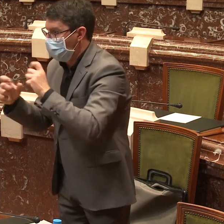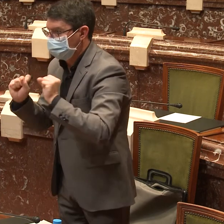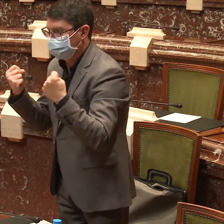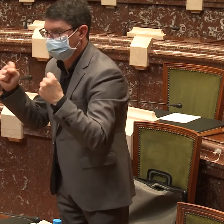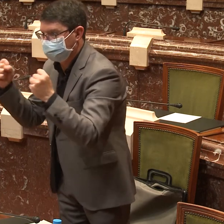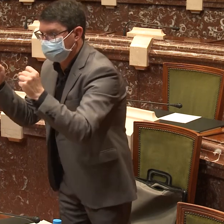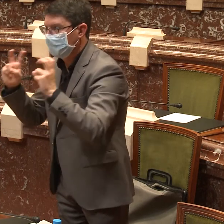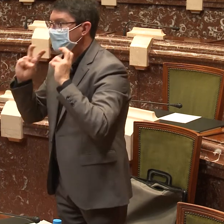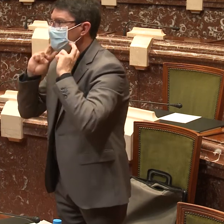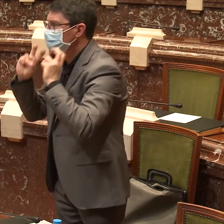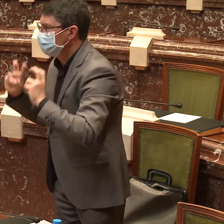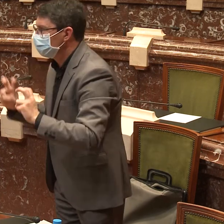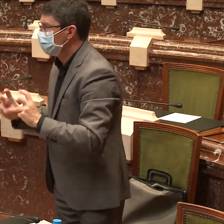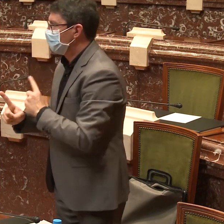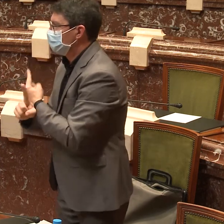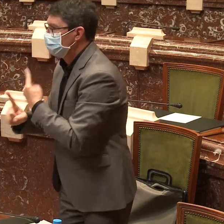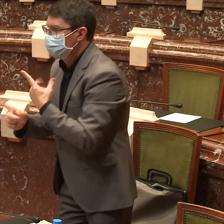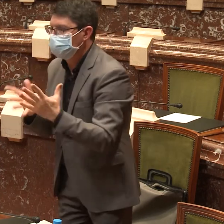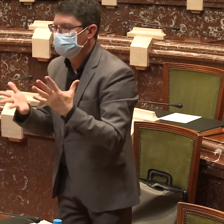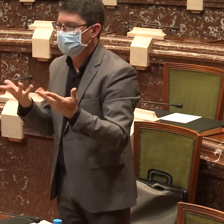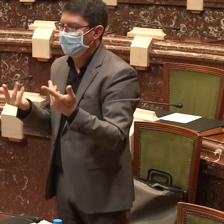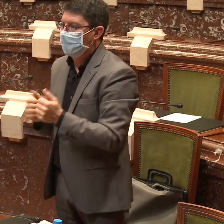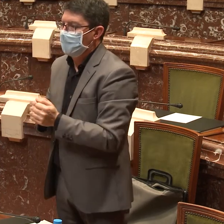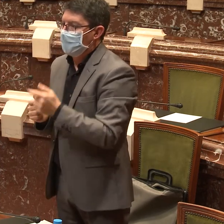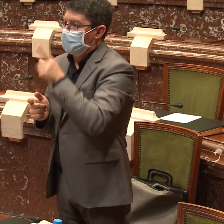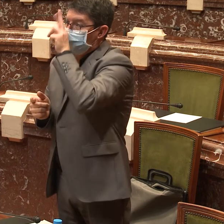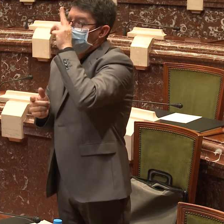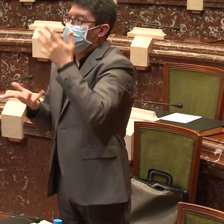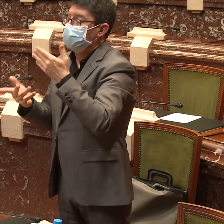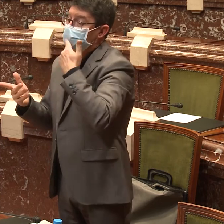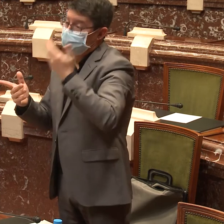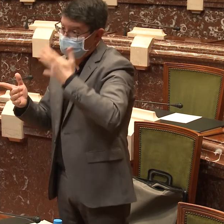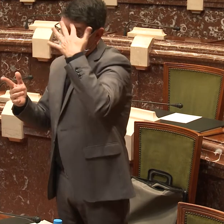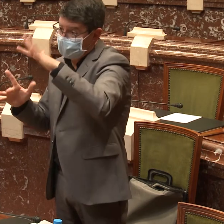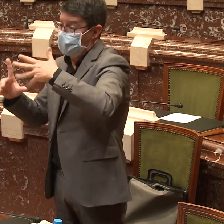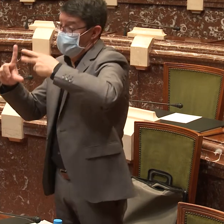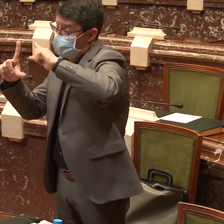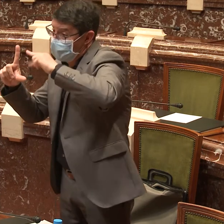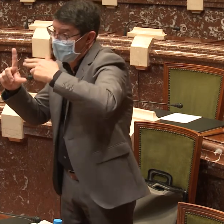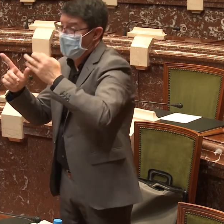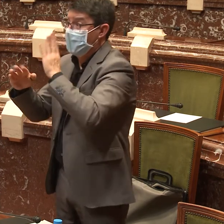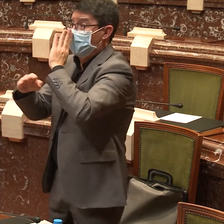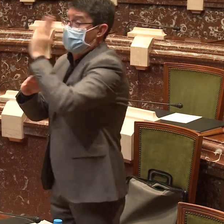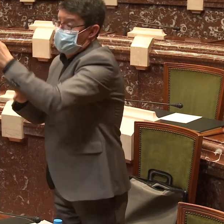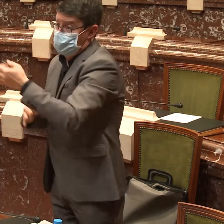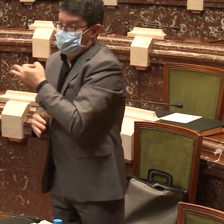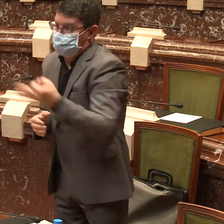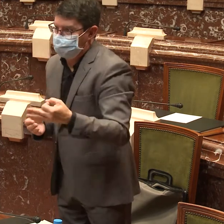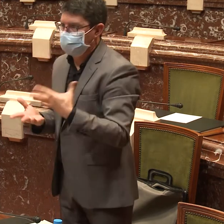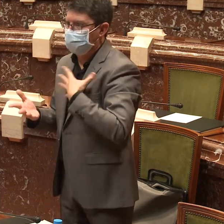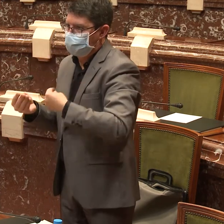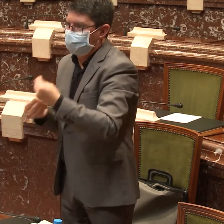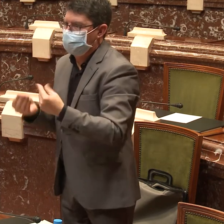si tenían fatiga o… y todo eso le generaba un estrés, una preocupación pues mucho más